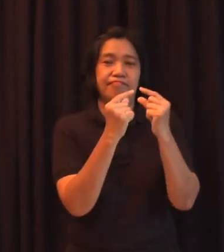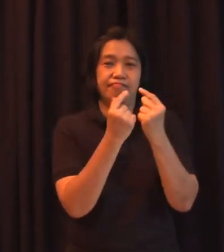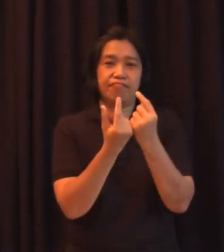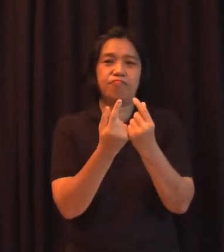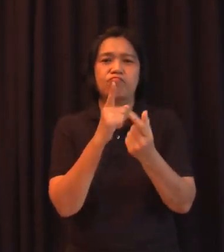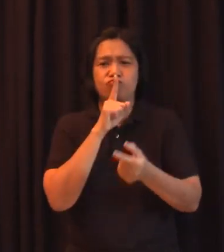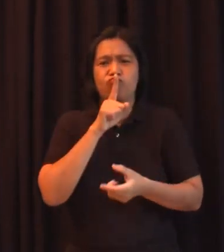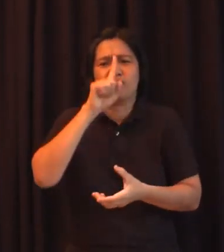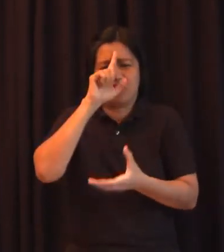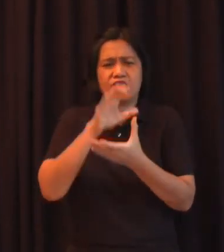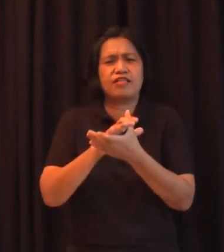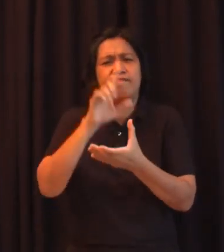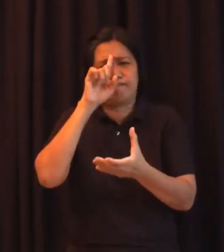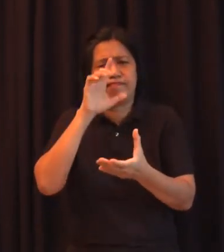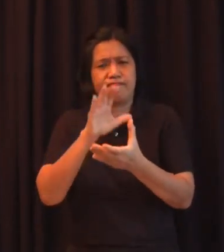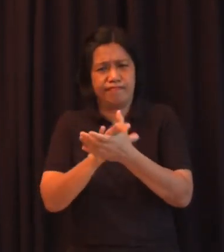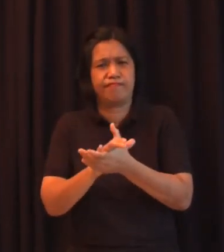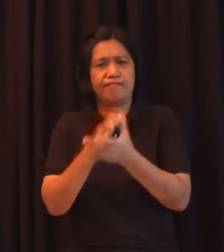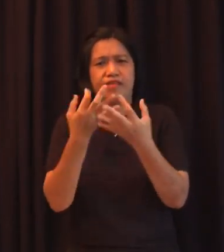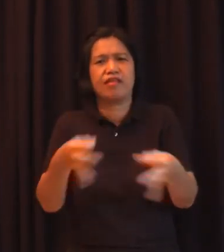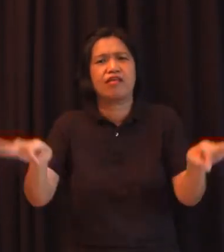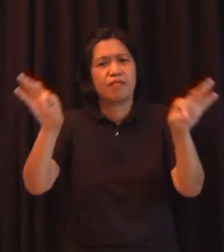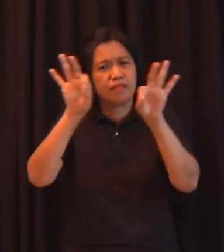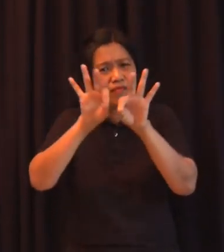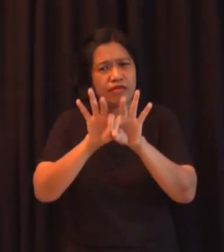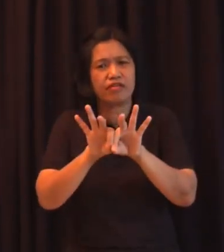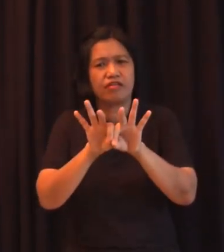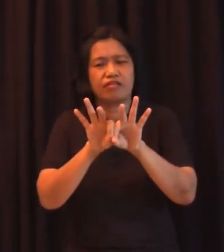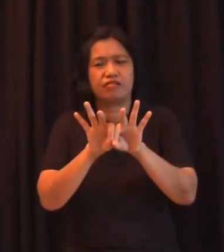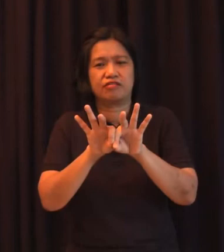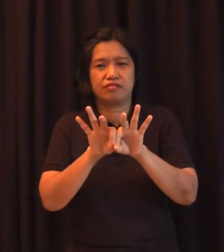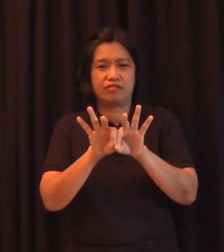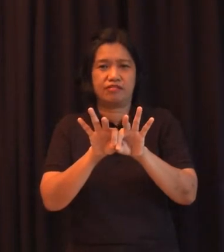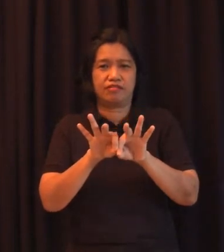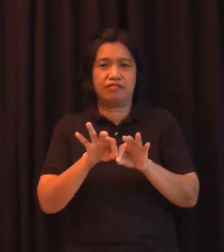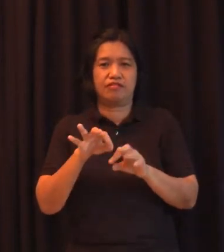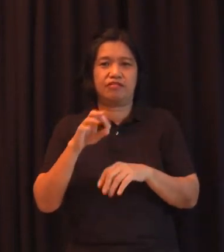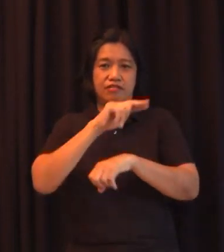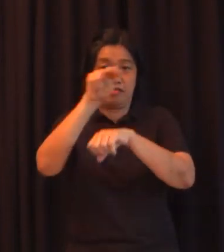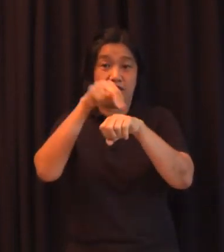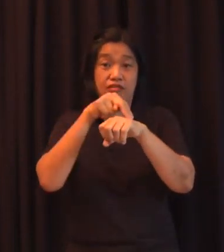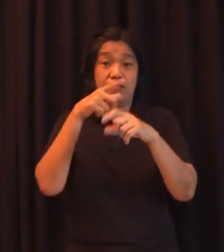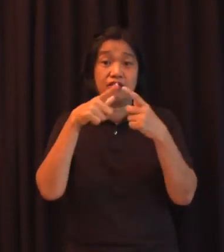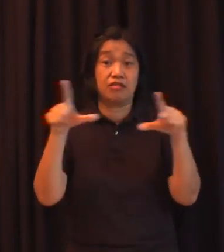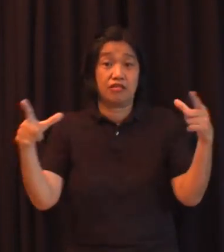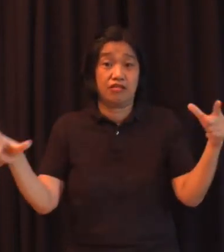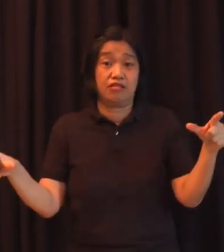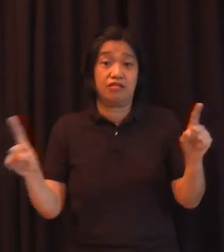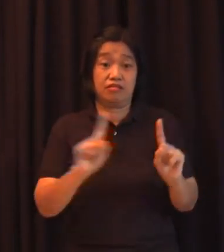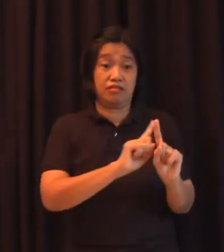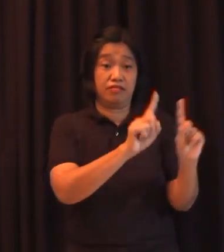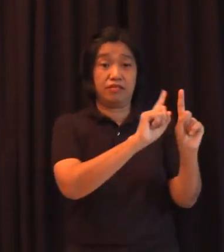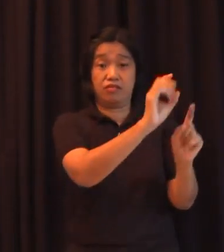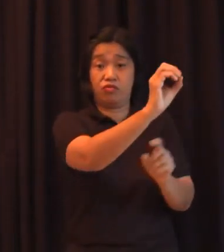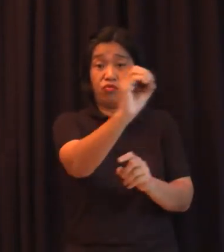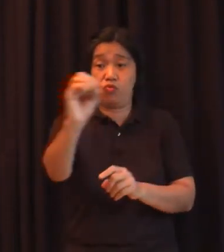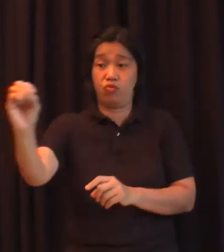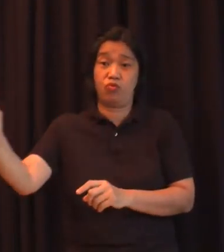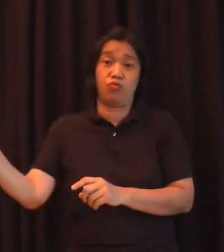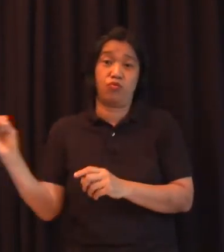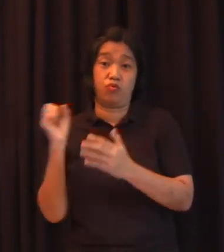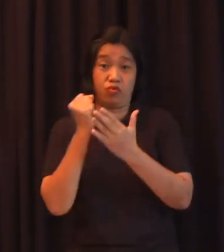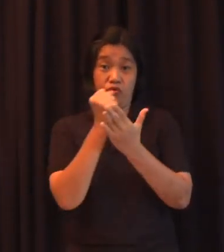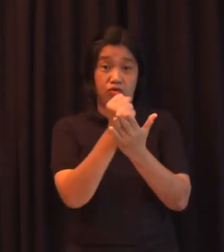din sa kahalagahan ng wikang pambansa sa kanikanilang mga disiplina o mga larano